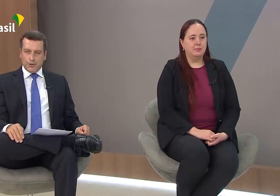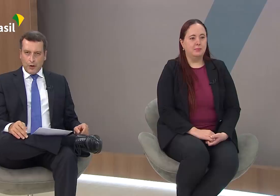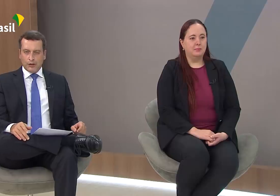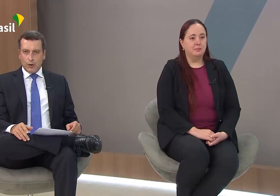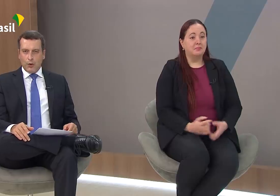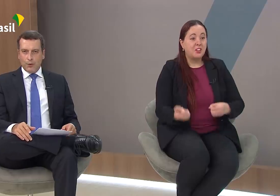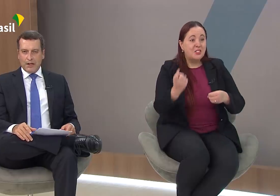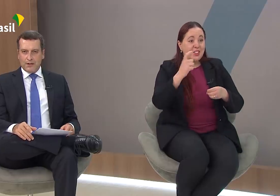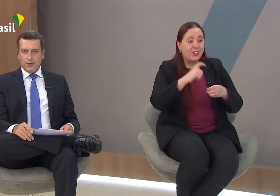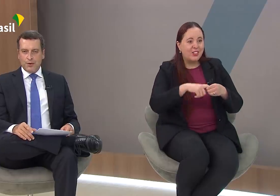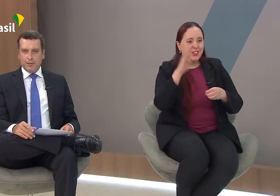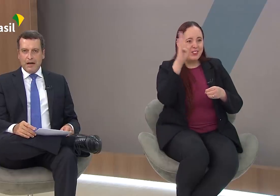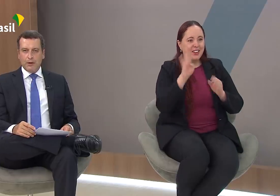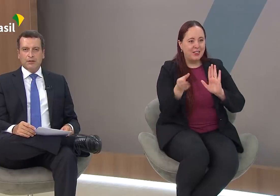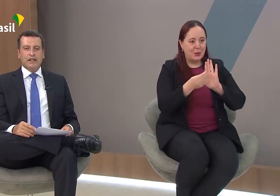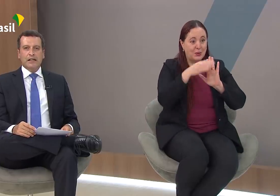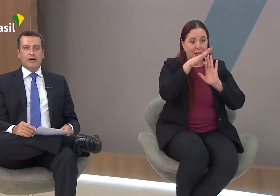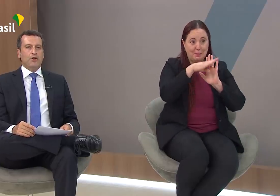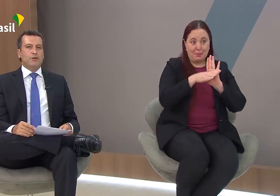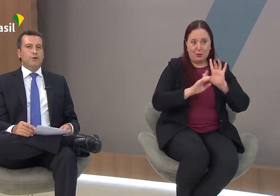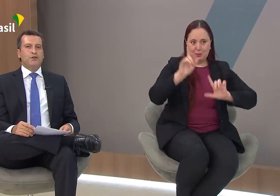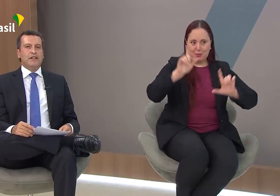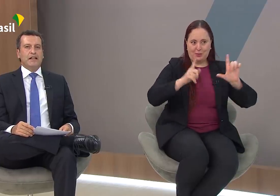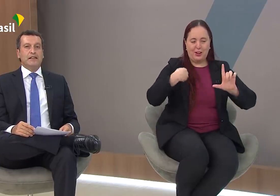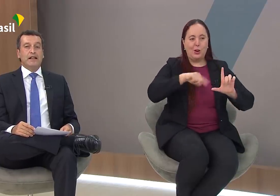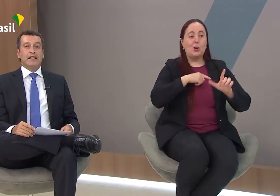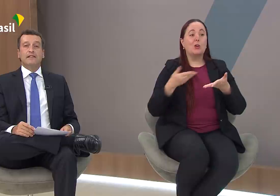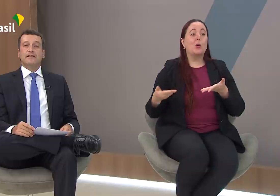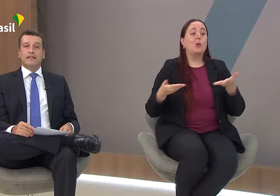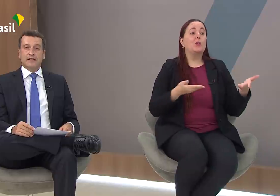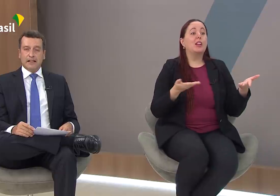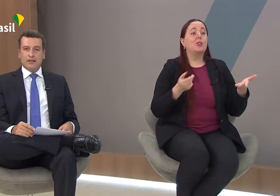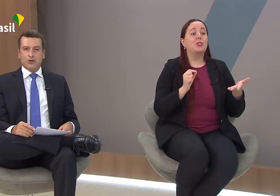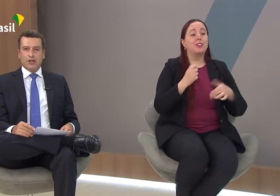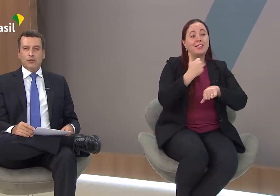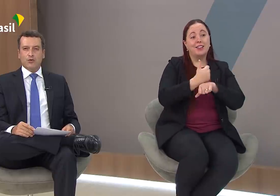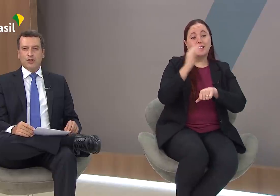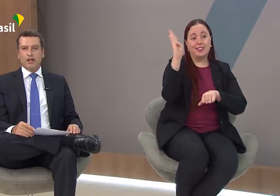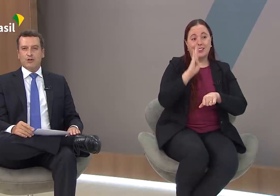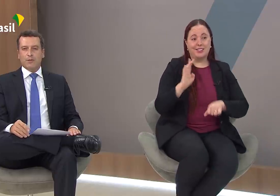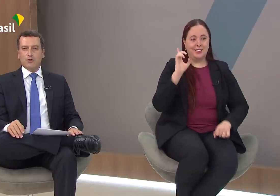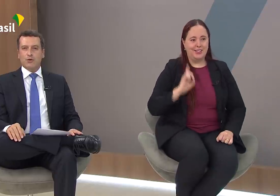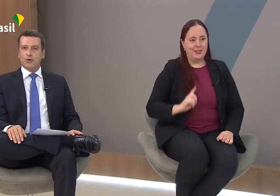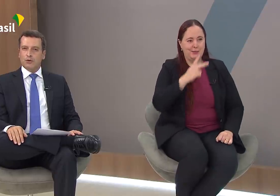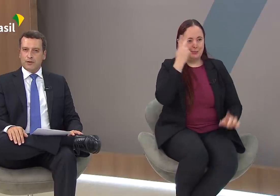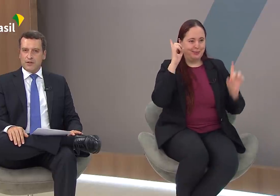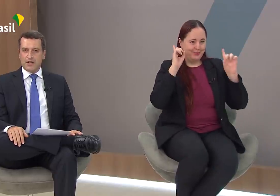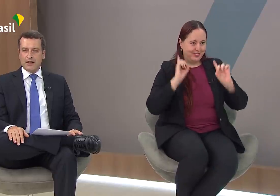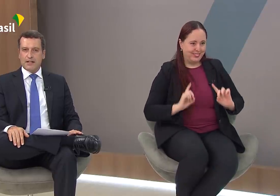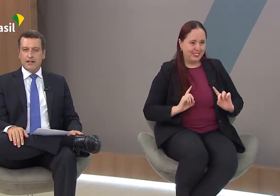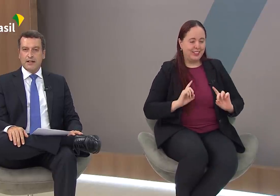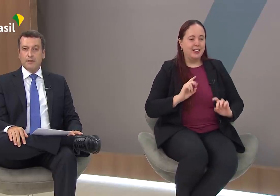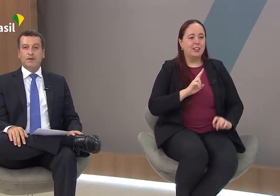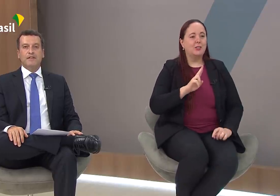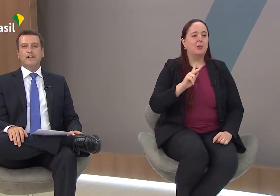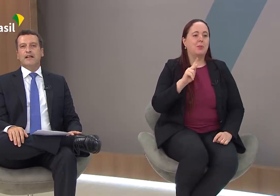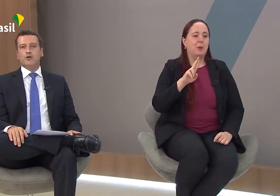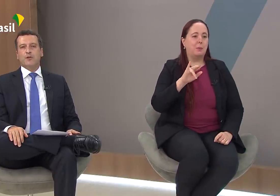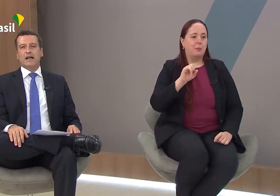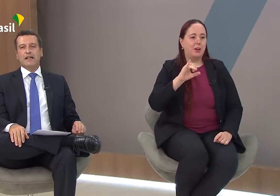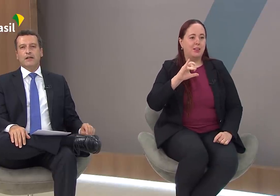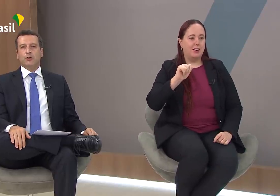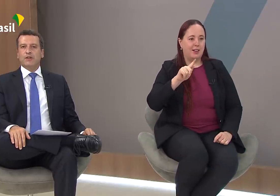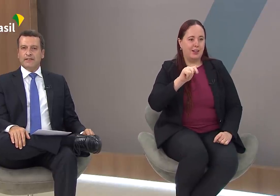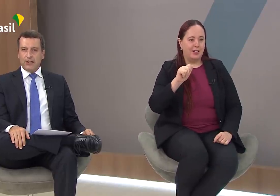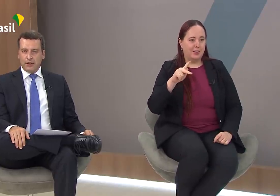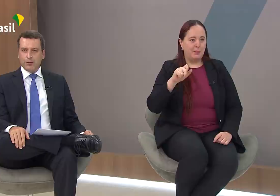De volta com o Brasil em Pauta, a nossa convidada é a secretária nacional dos direitos da pessoa com deficiência, Priscila